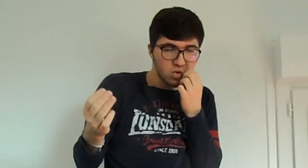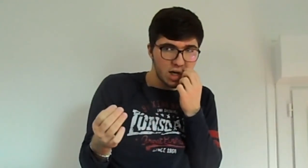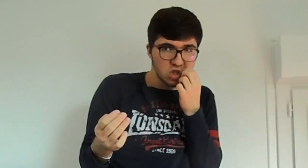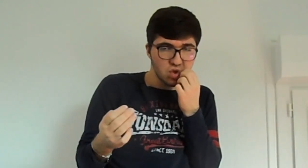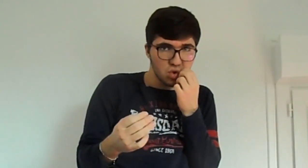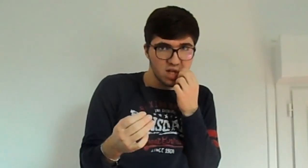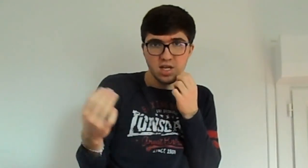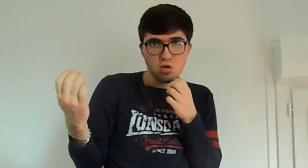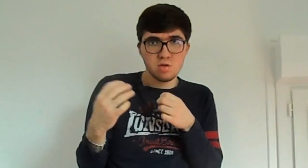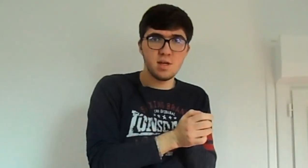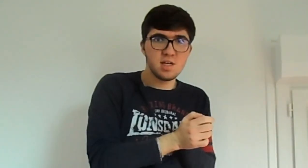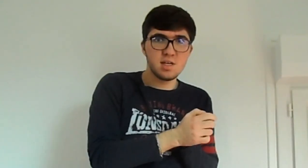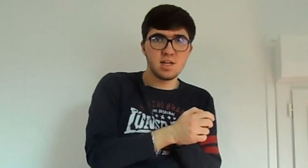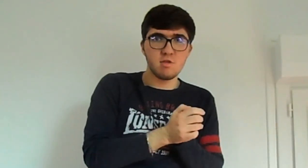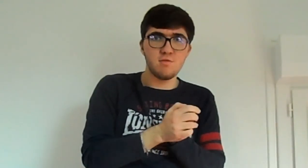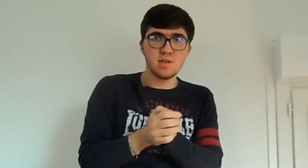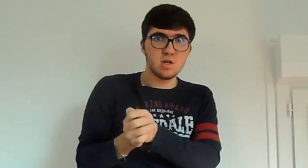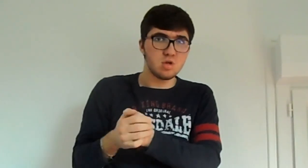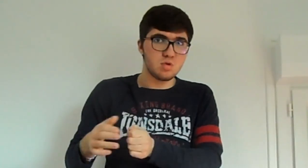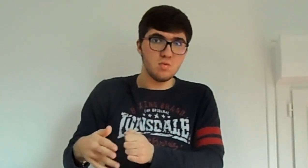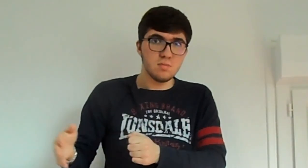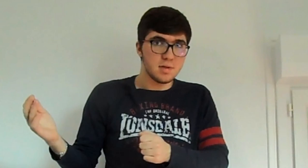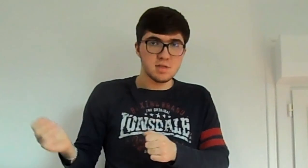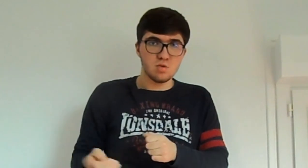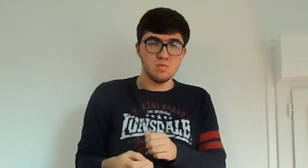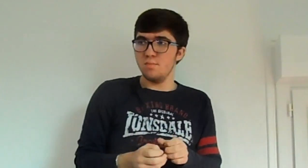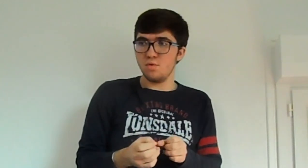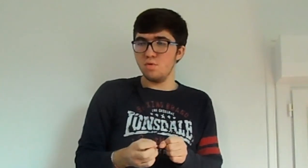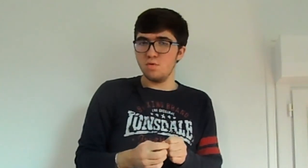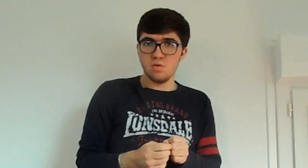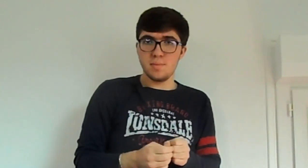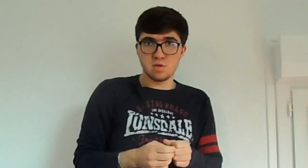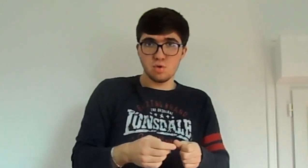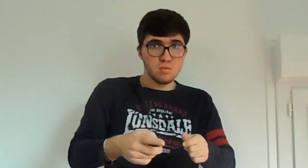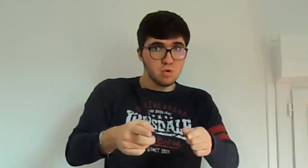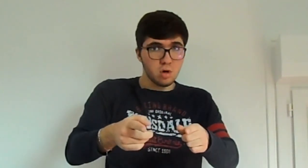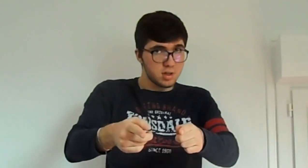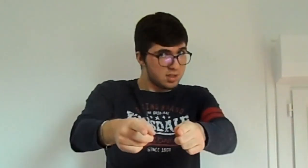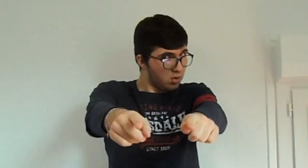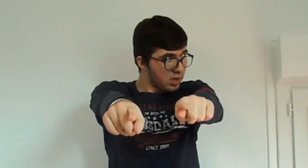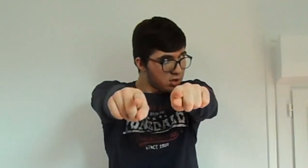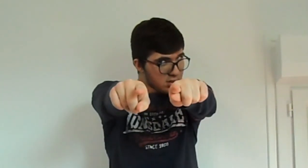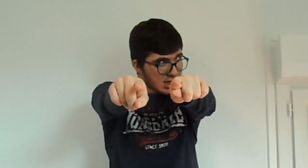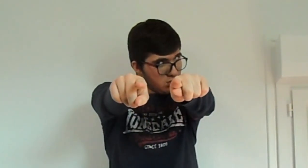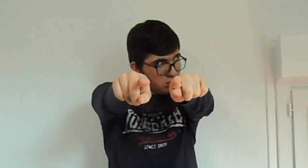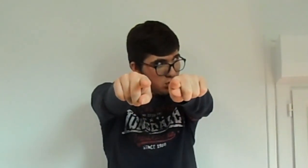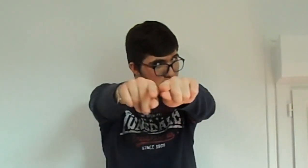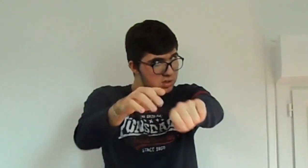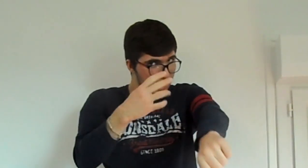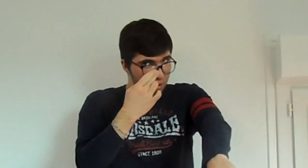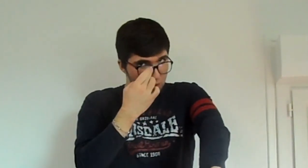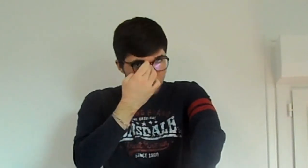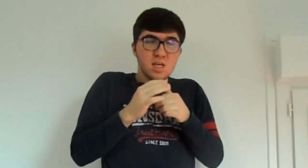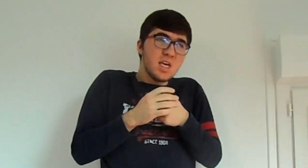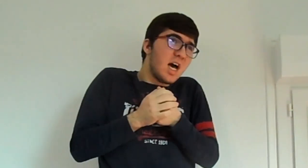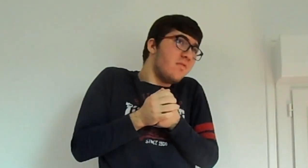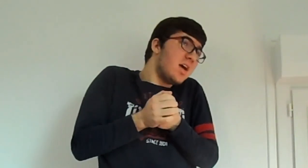montage et des cuts. Et quelques fois des cuts sont, mais c'est tout. Pour eux, parce que l'humour, on adore ça l'humour, nous, c'est rigolo. Et avec,